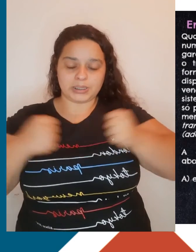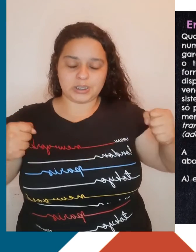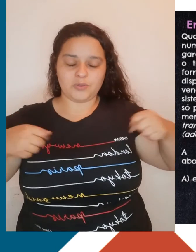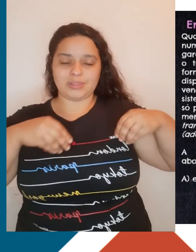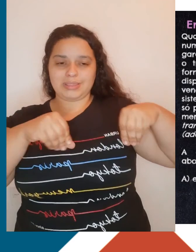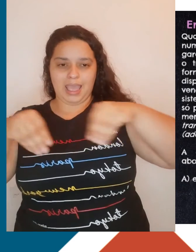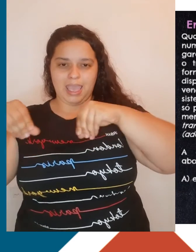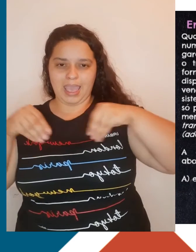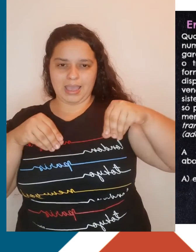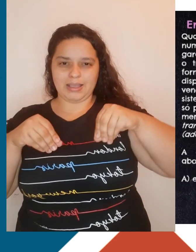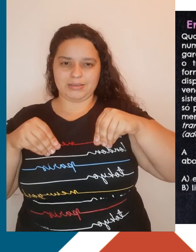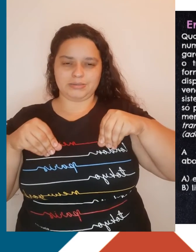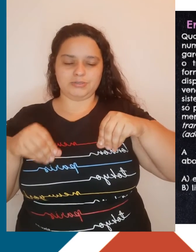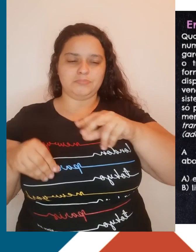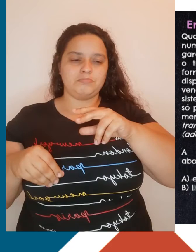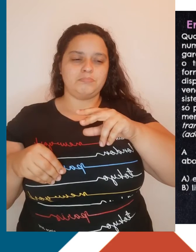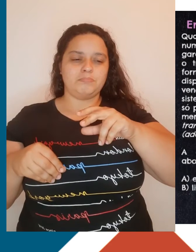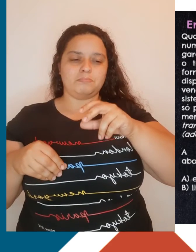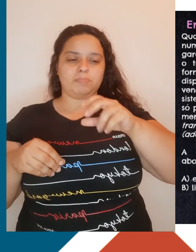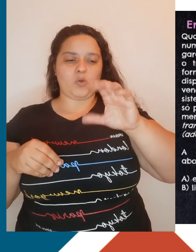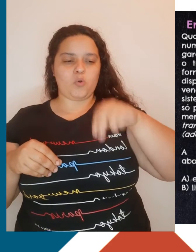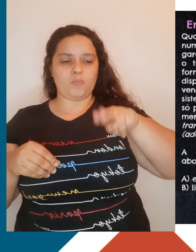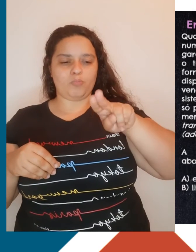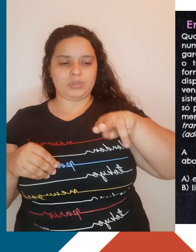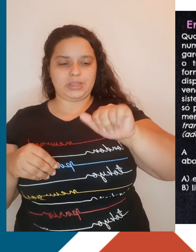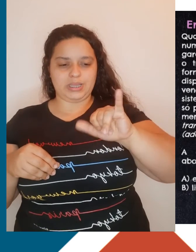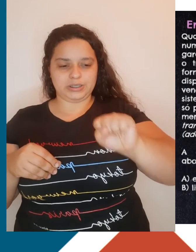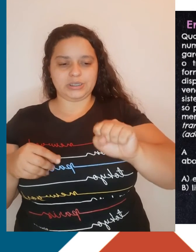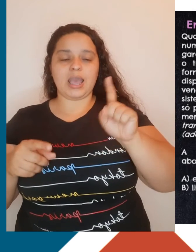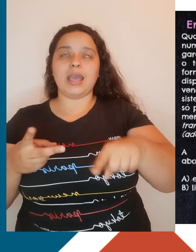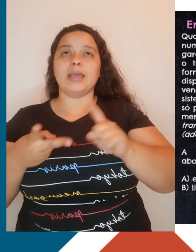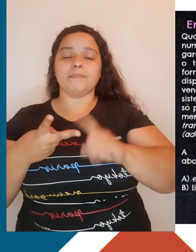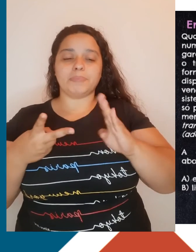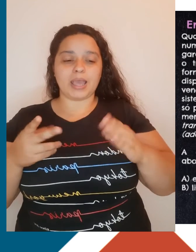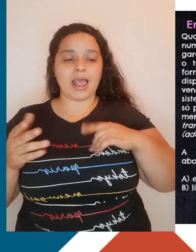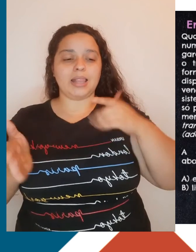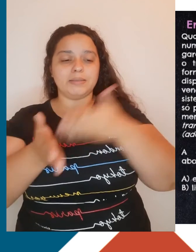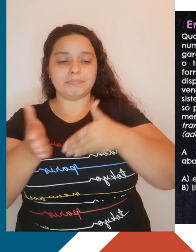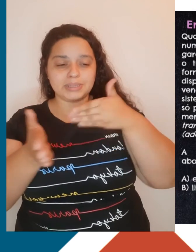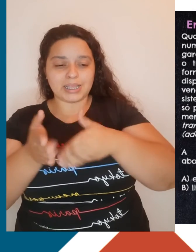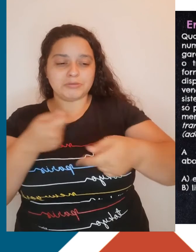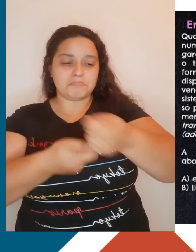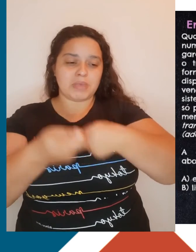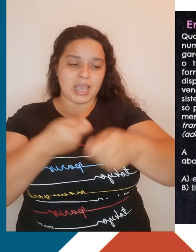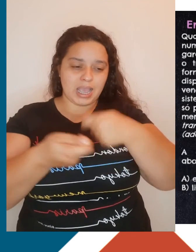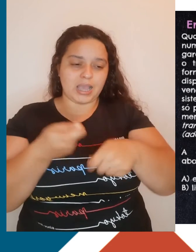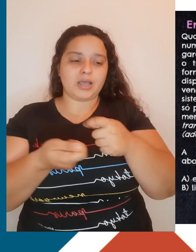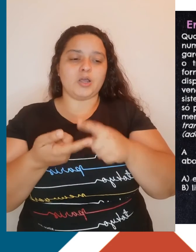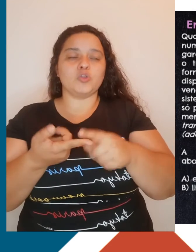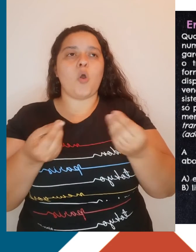comunais? Letra B. A consequência é a limitação do mercado como meio de especulação?